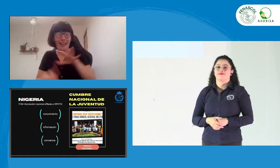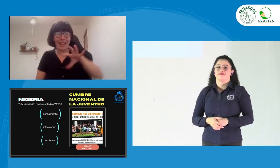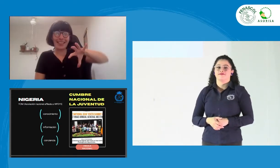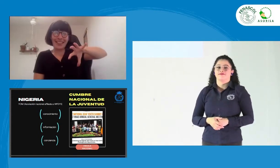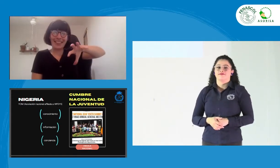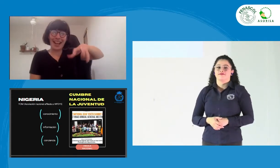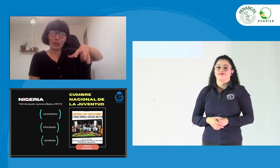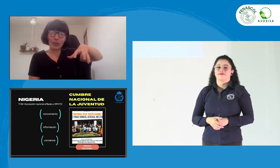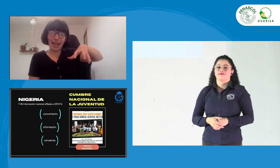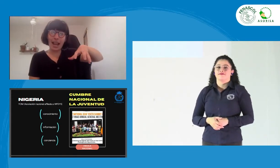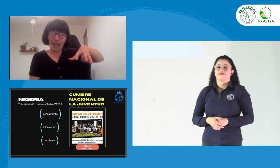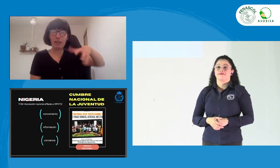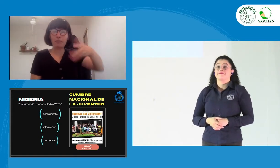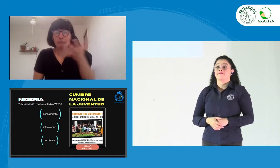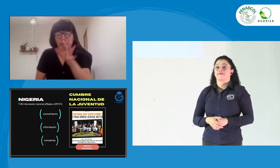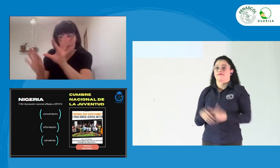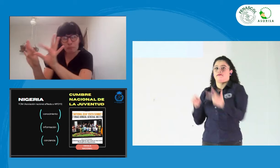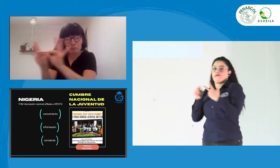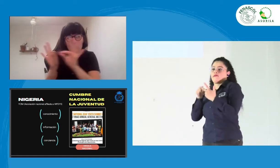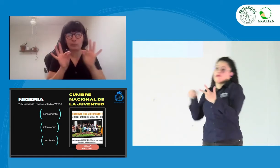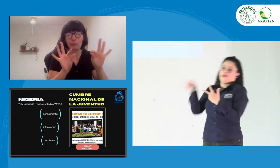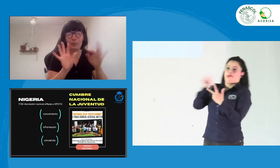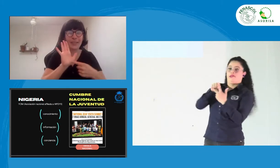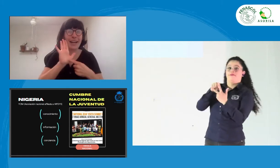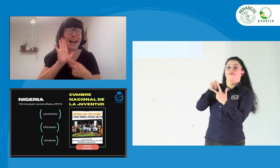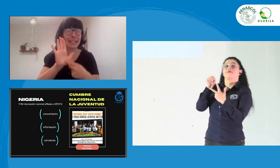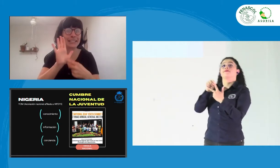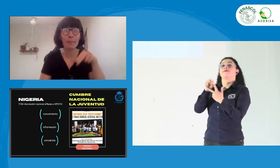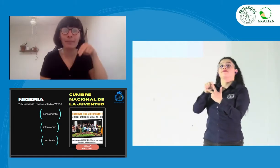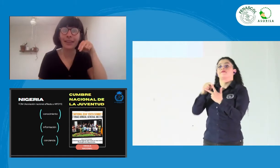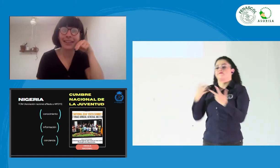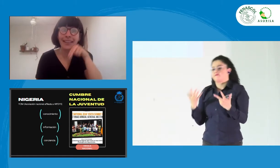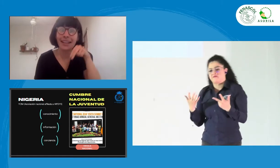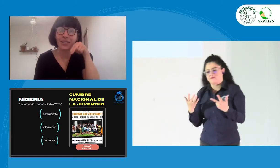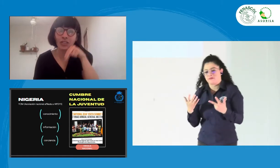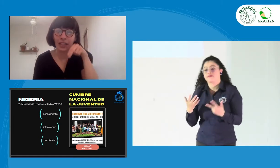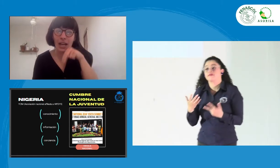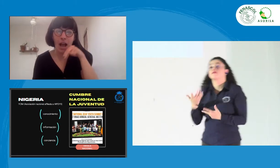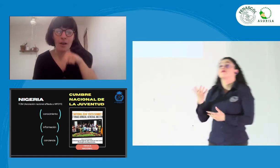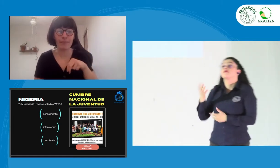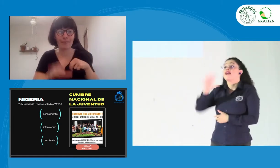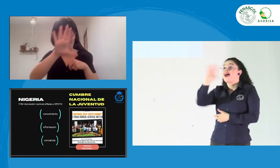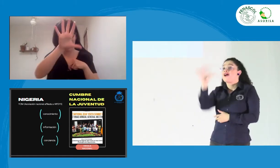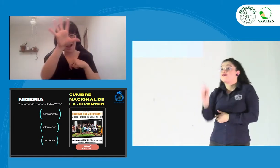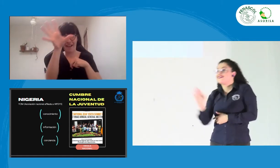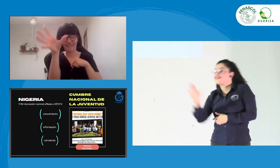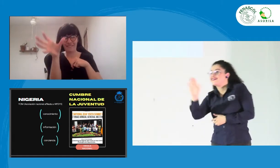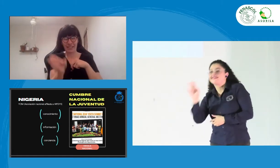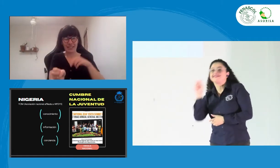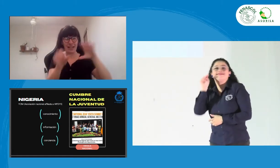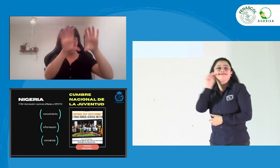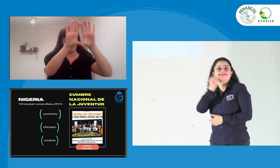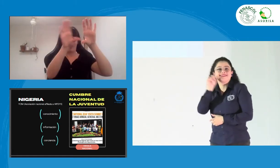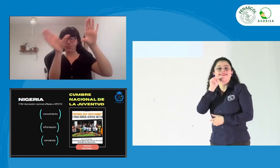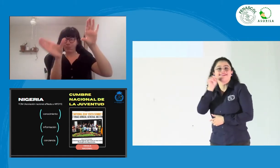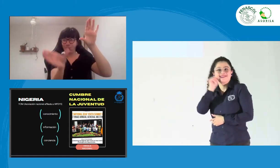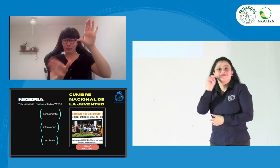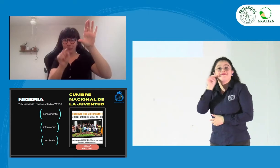El siguiente es un ejemplo de otro país, de Nigeria, de la